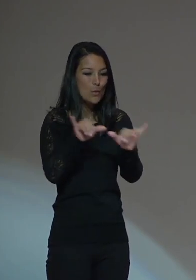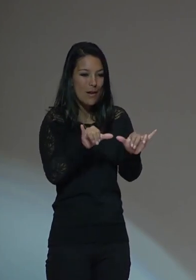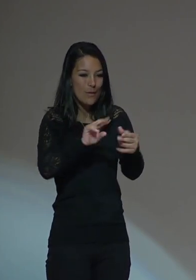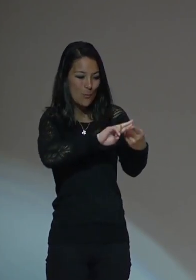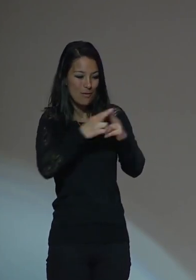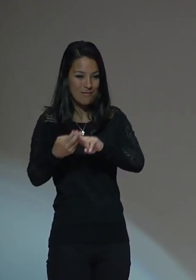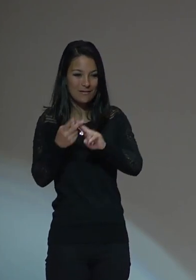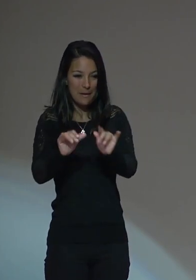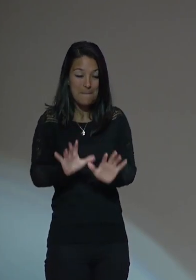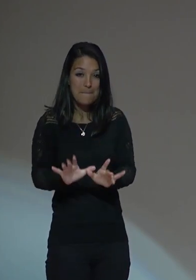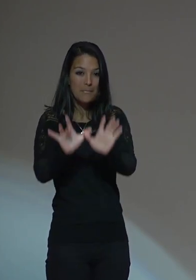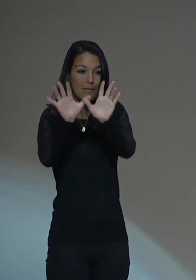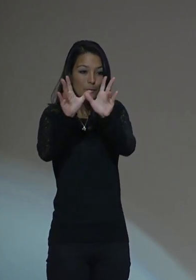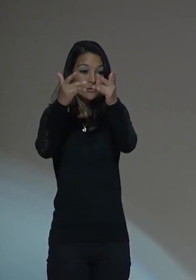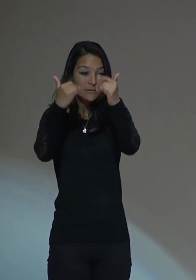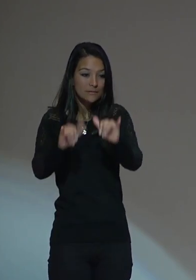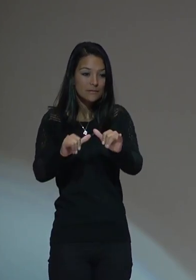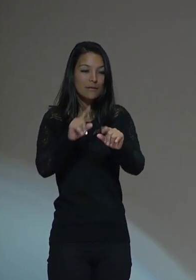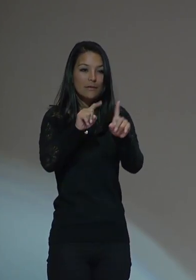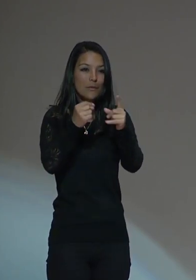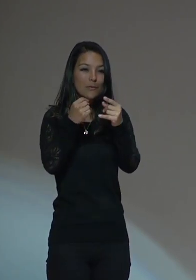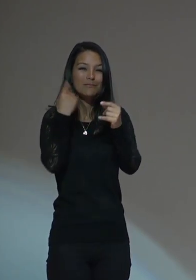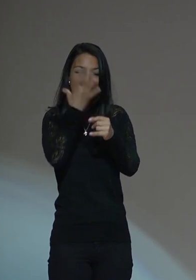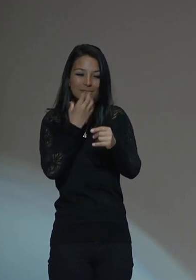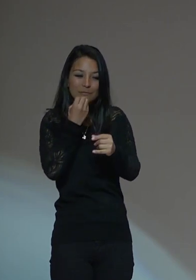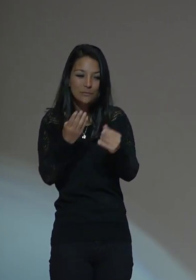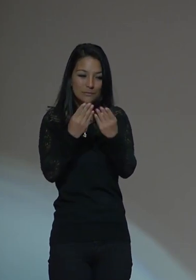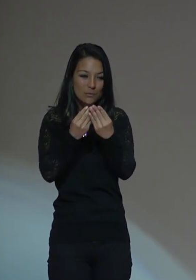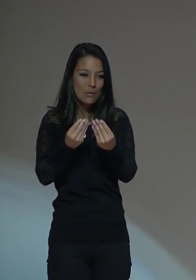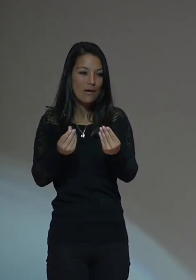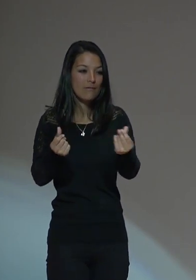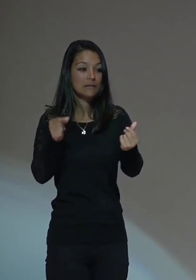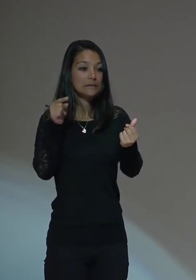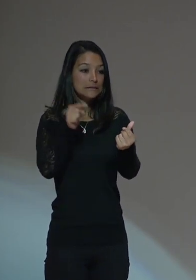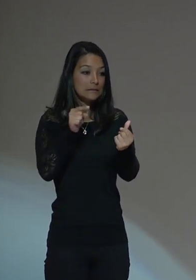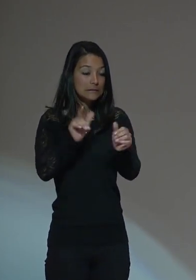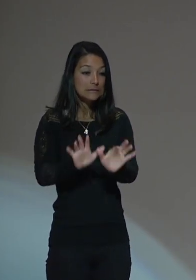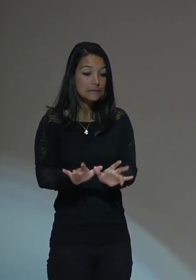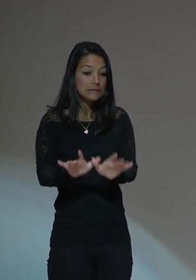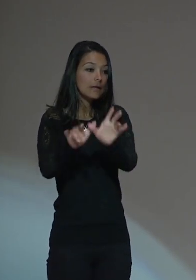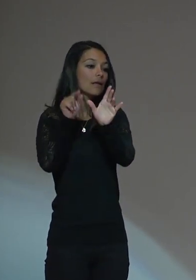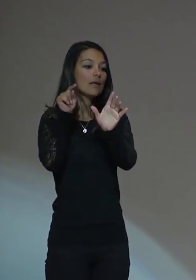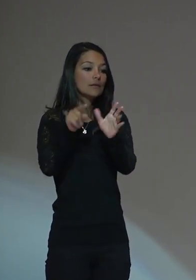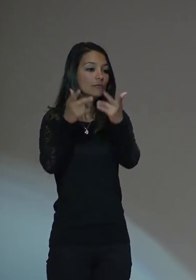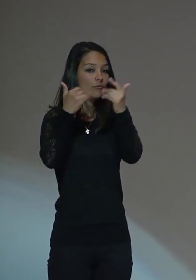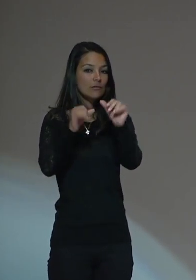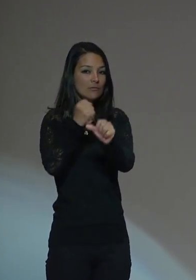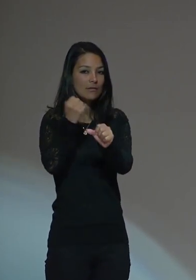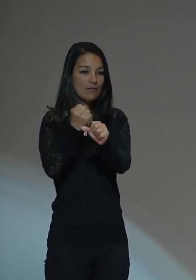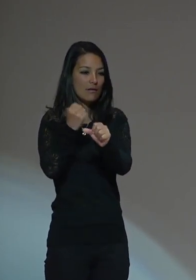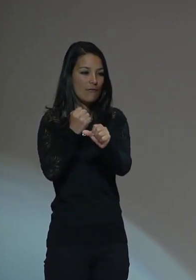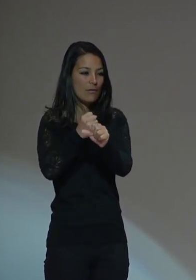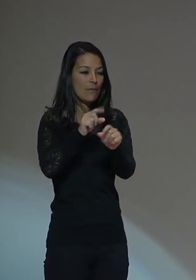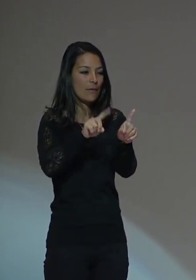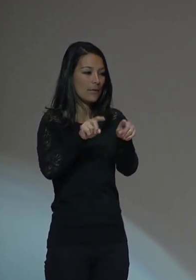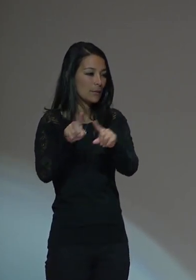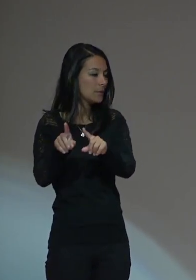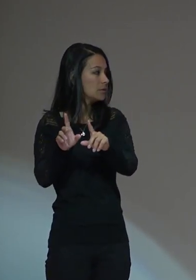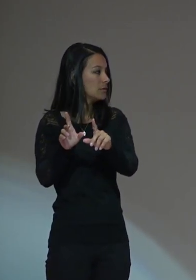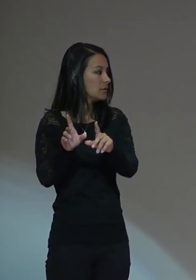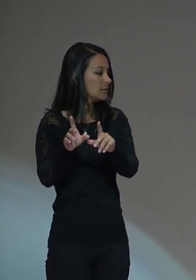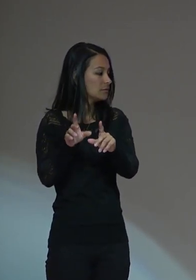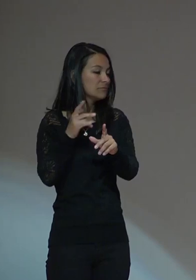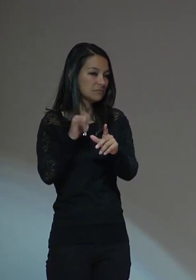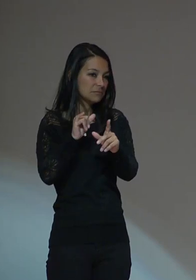muy bellas y muy suaves, desde su trabajo cotidiano van a crear la paz.